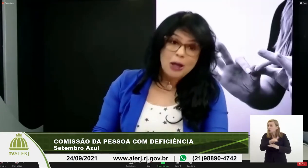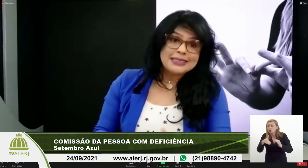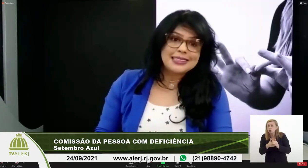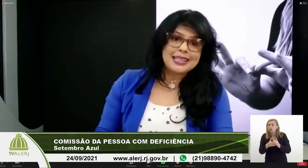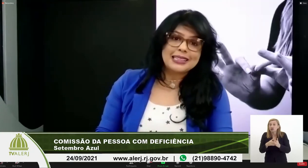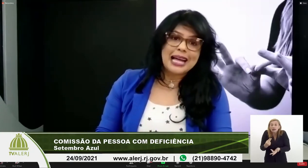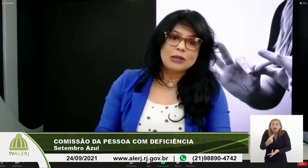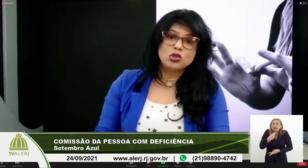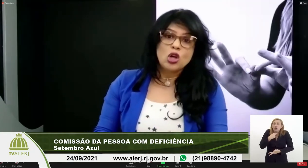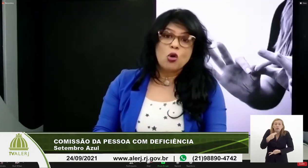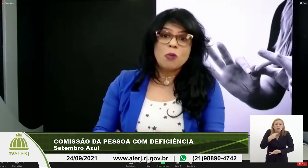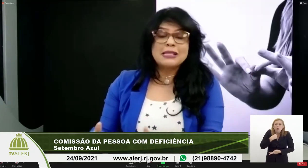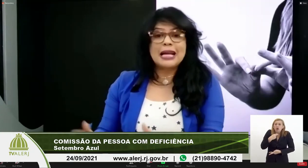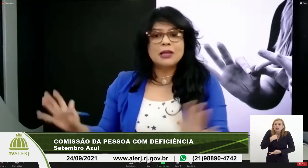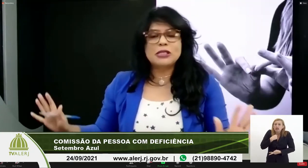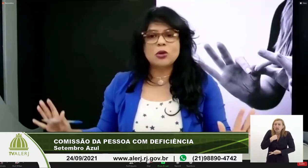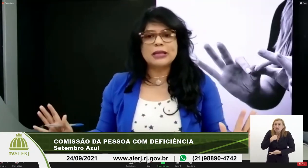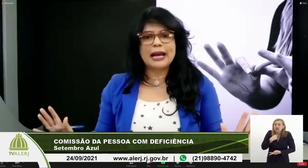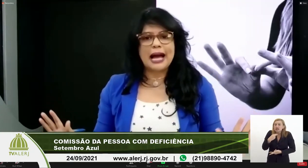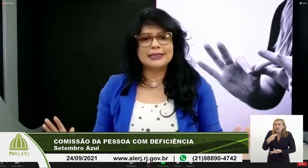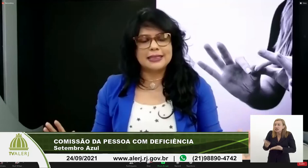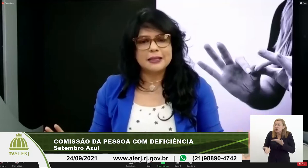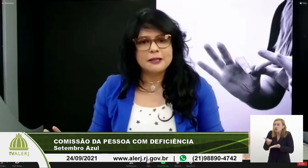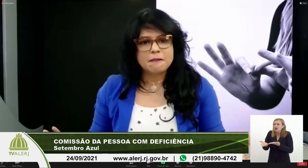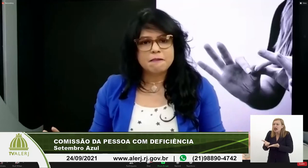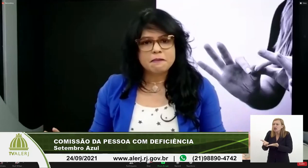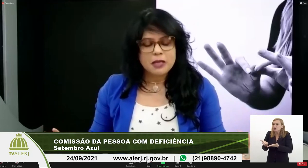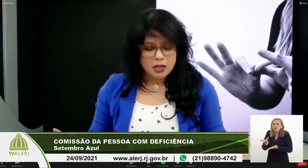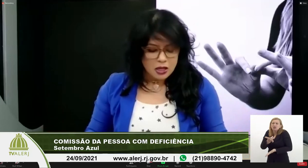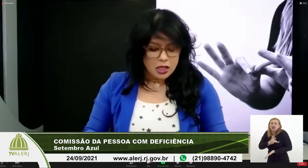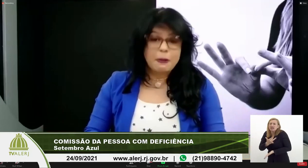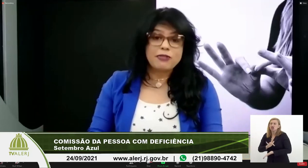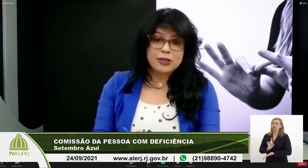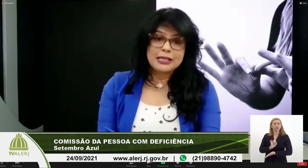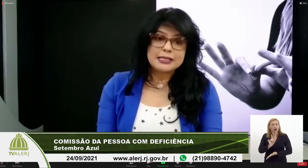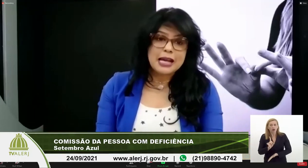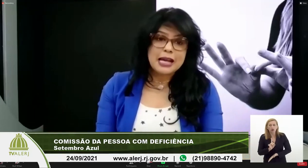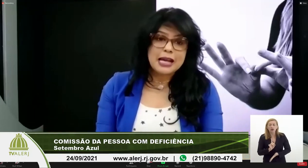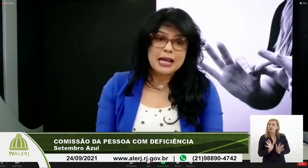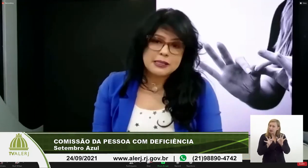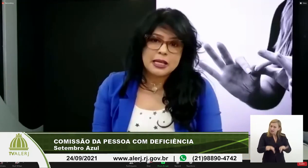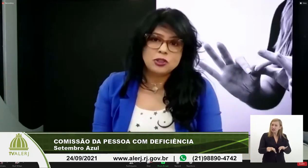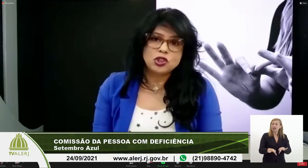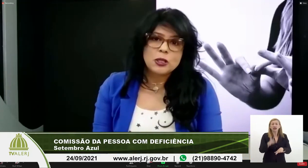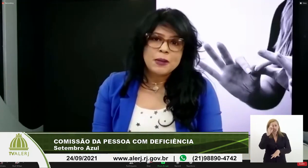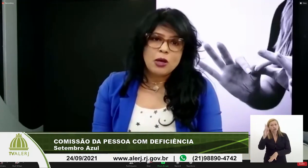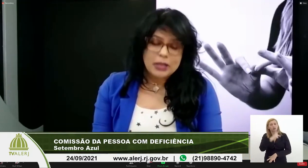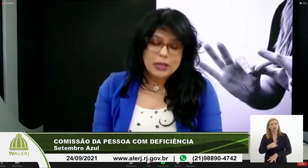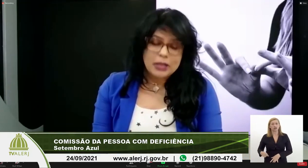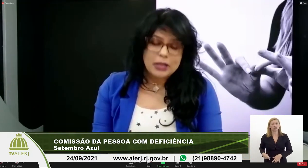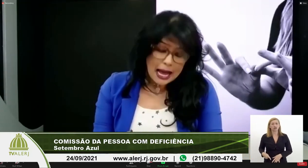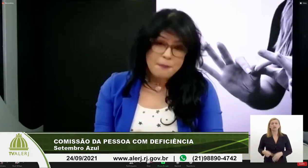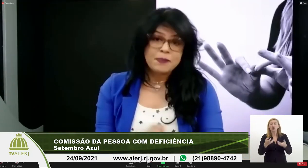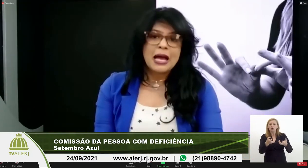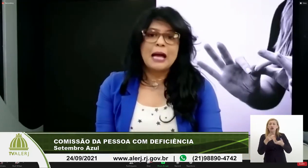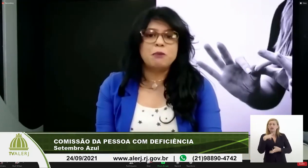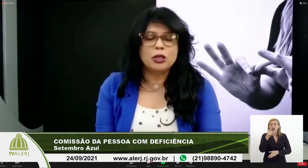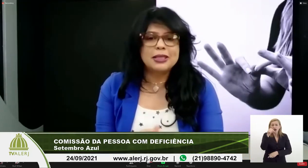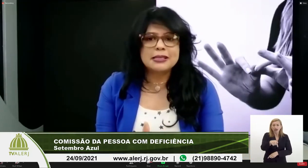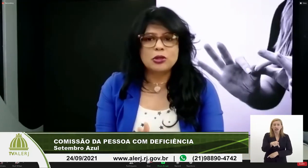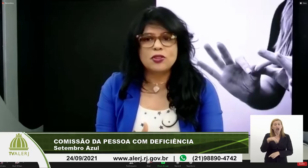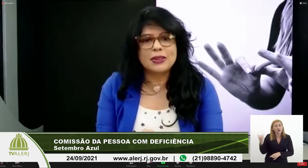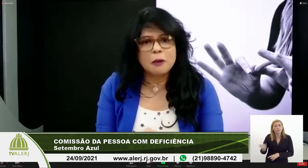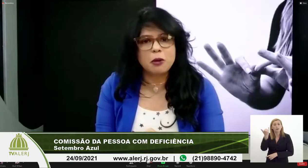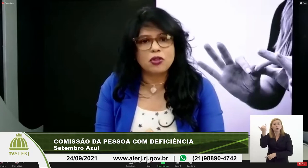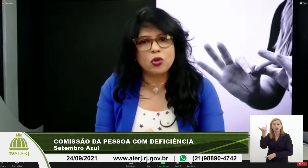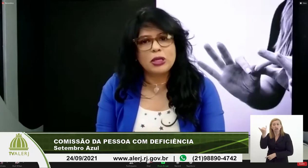Eles não podem ser tratados como cidadãos de segunda classe. E, para finalizar, senhor presidente, eu quero destacar a